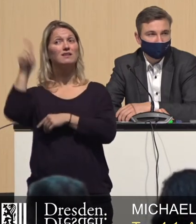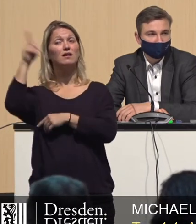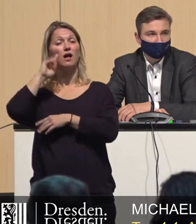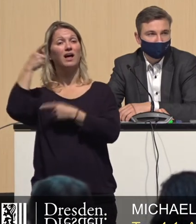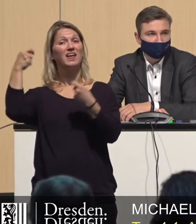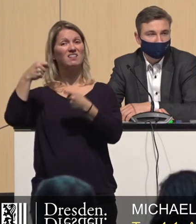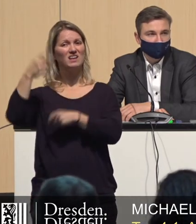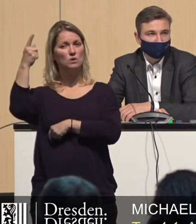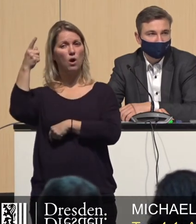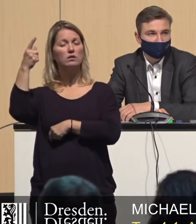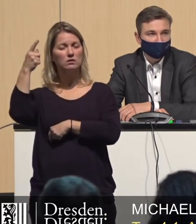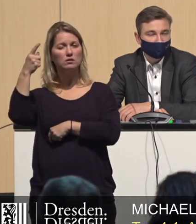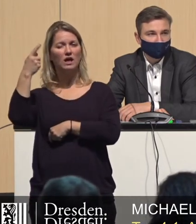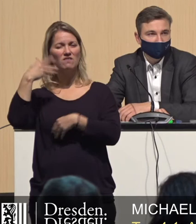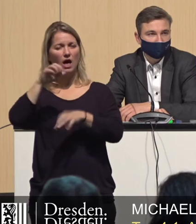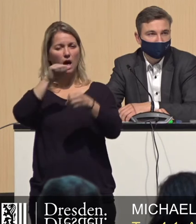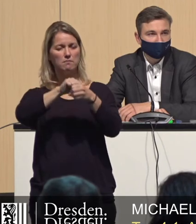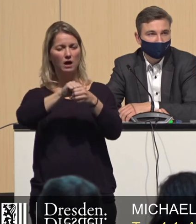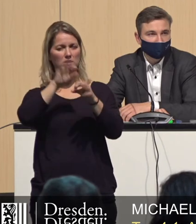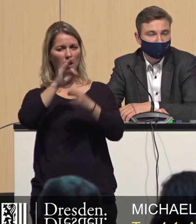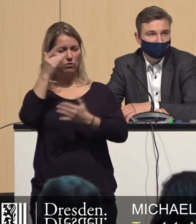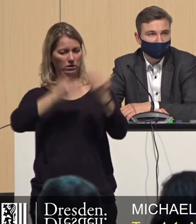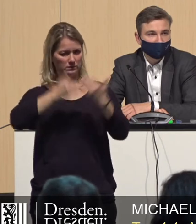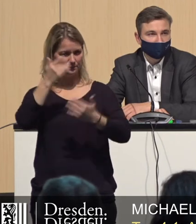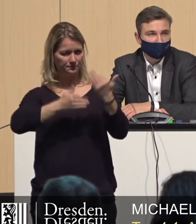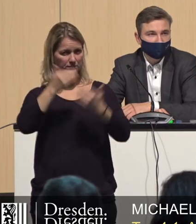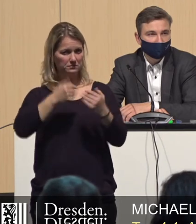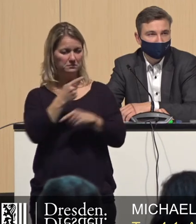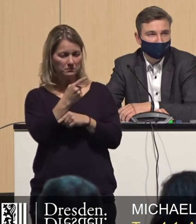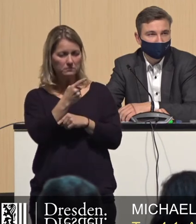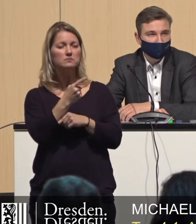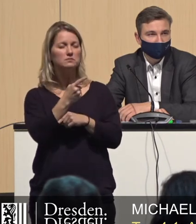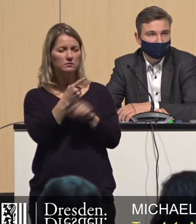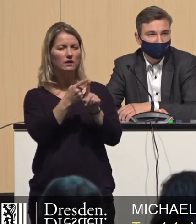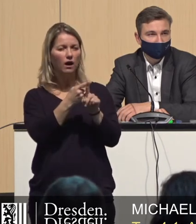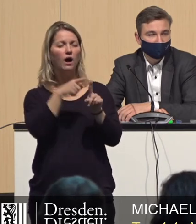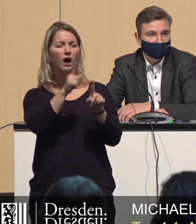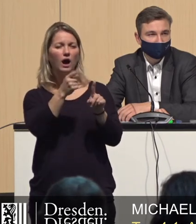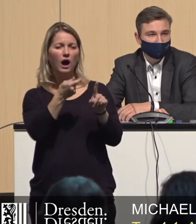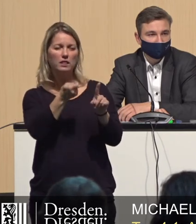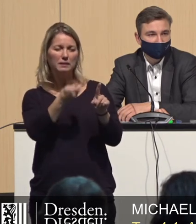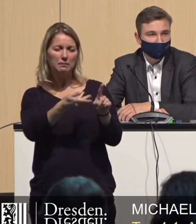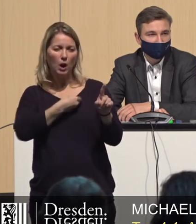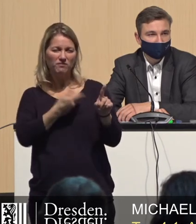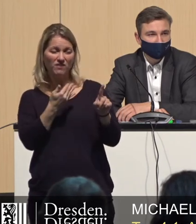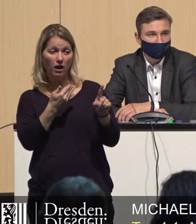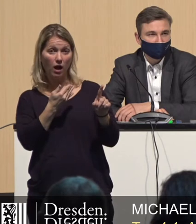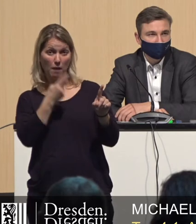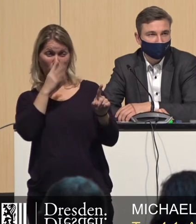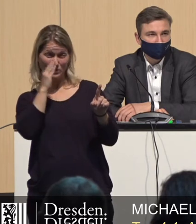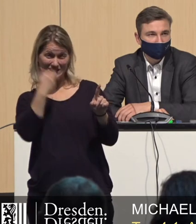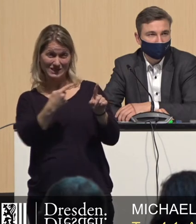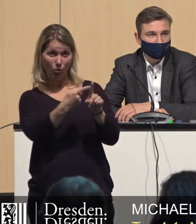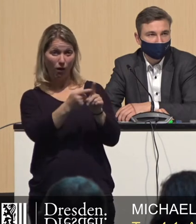die sie bekommen würden auf dem freien Markt, Klammer auf, die gegenwärtig aber eine Menge Leerstand produziert, öffentliche Zuschüsse